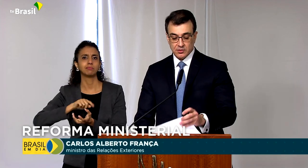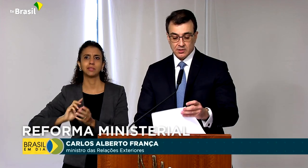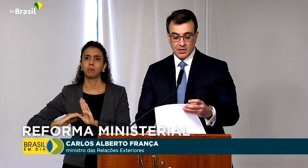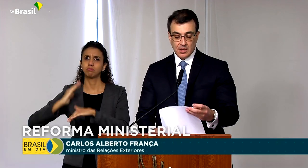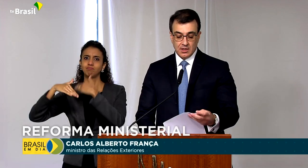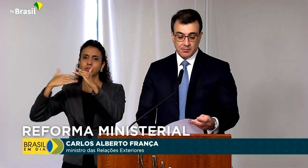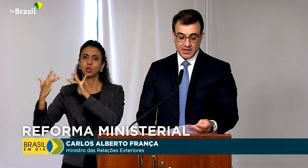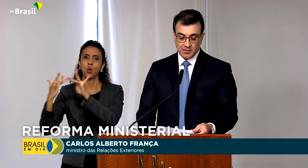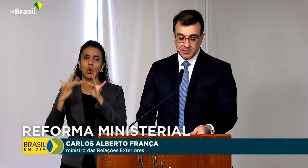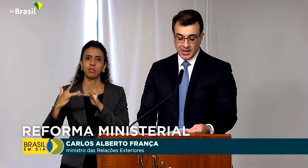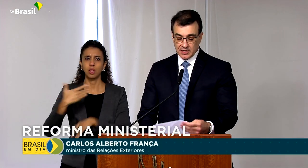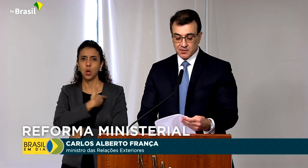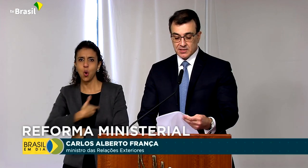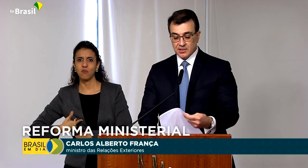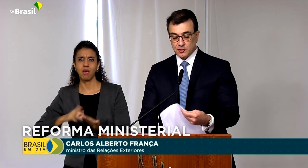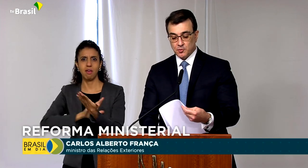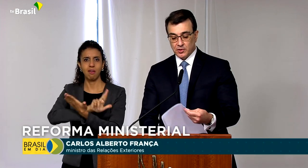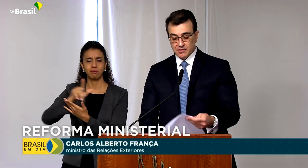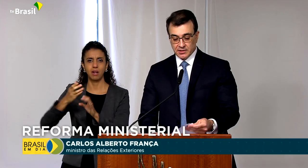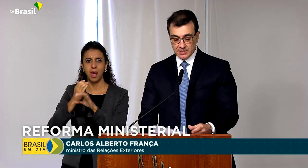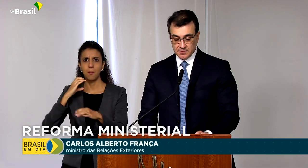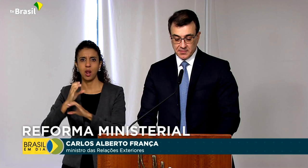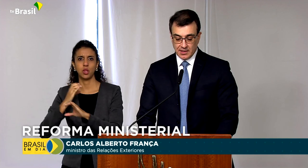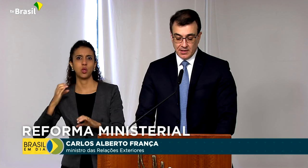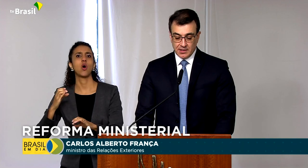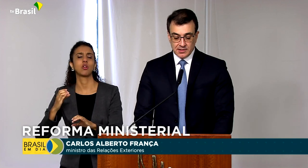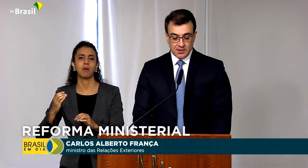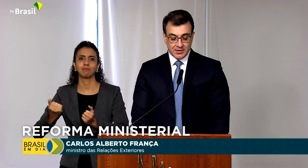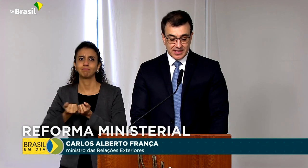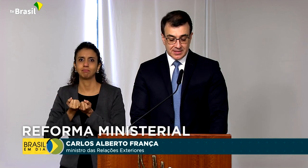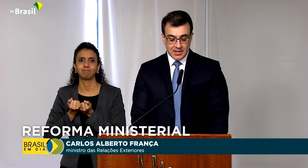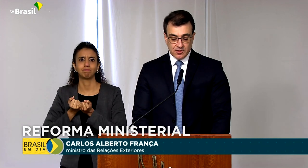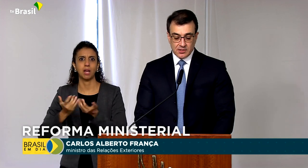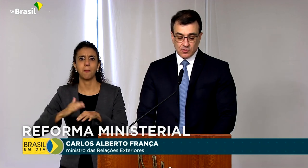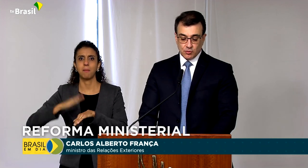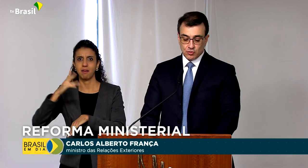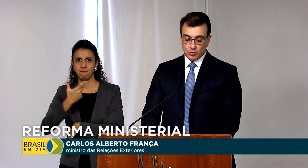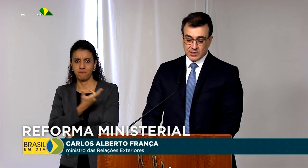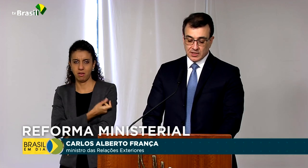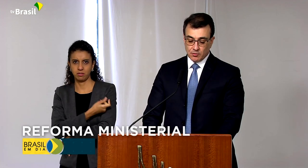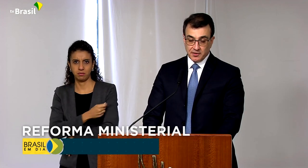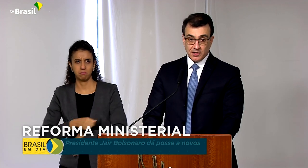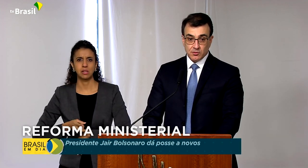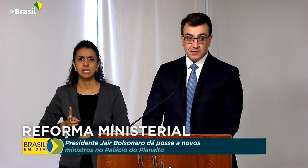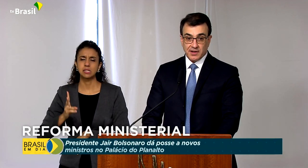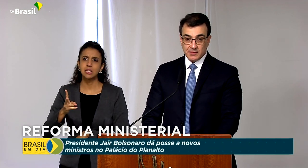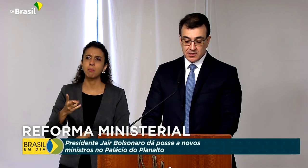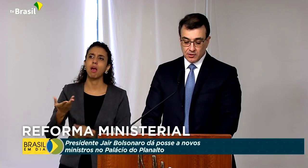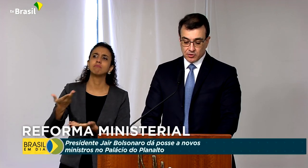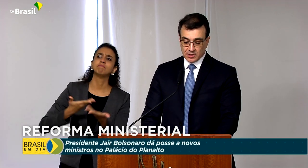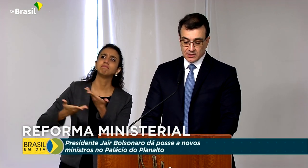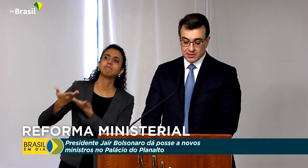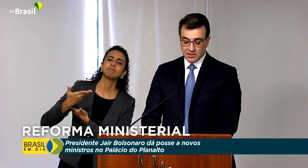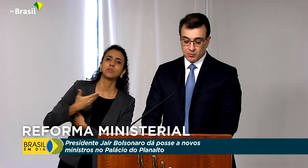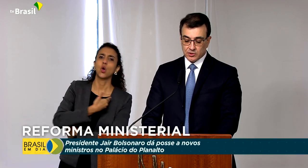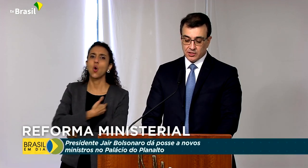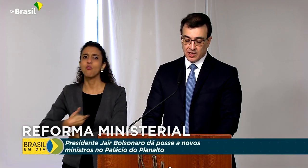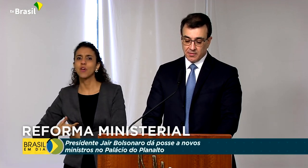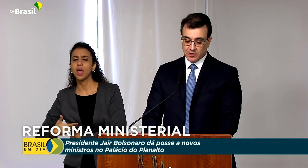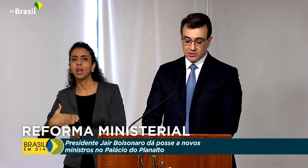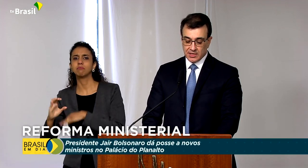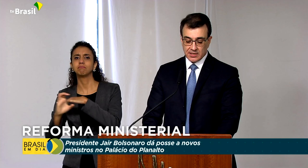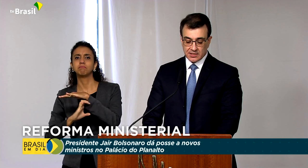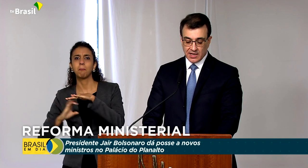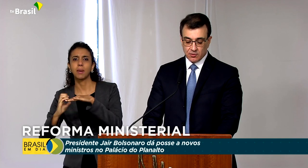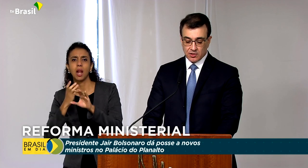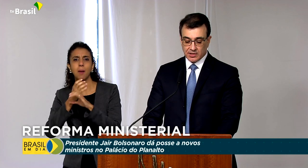laboratórios para mapear as vacinas disponíveis. Serão crescentes as consultas a governos e farmacêuticas na busca